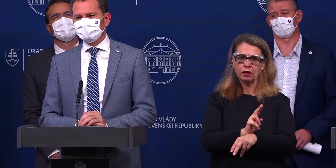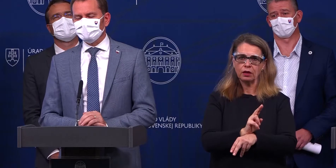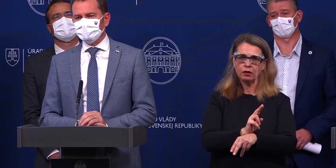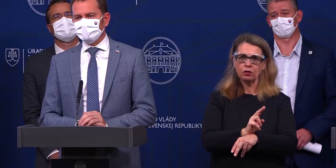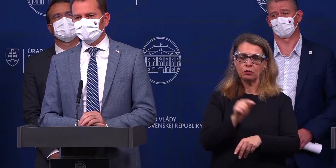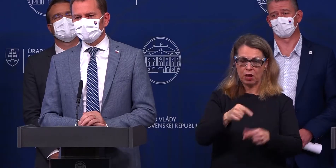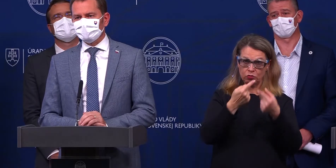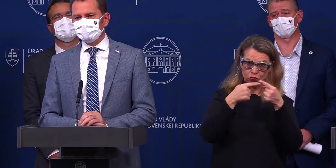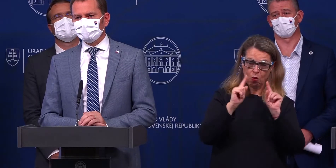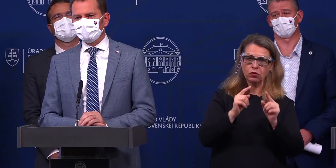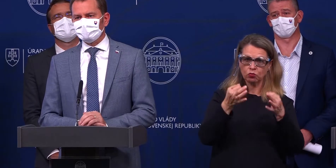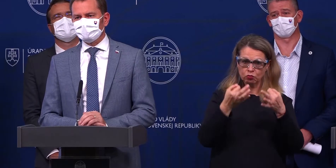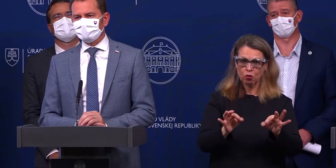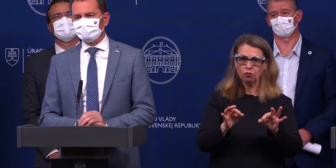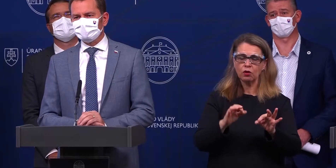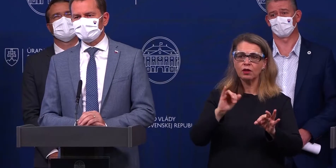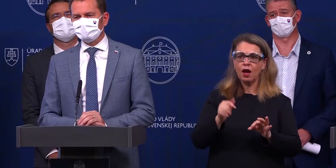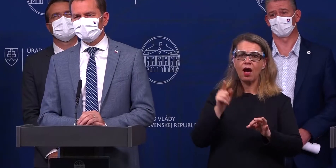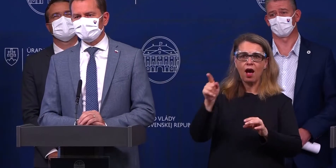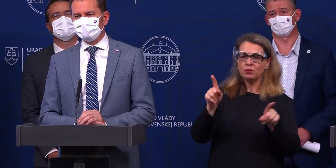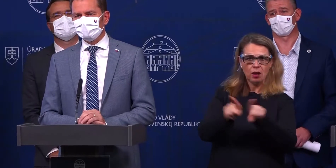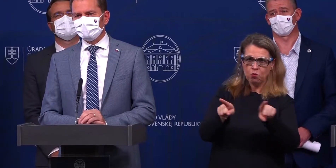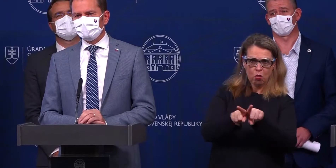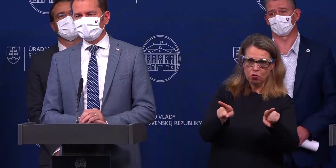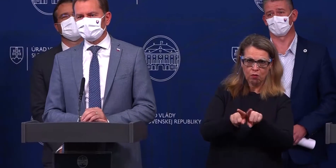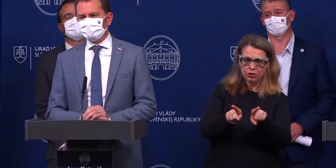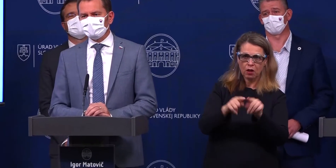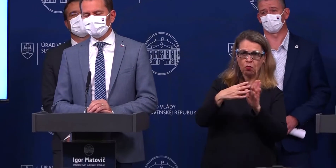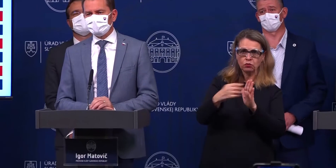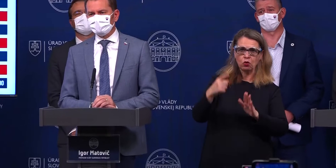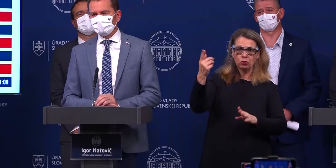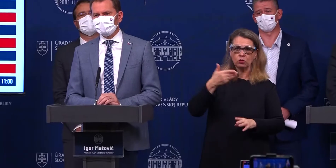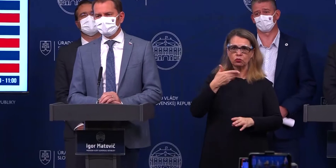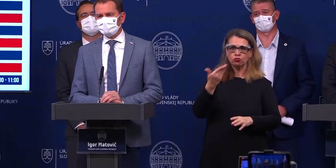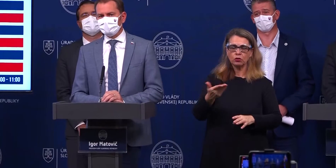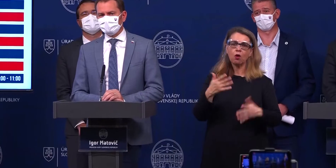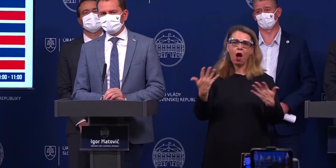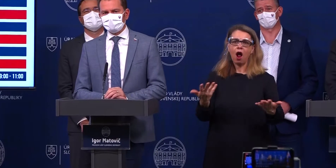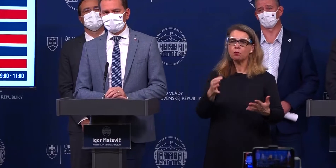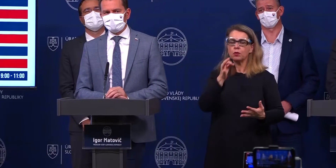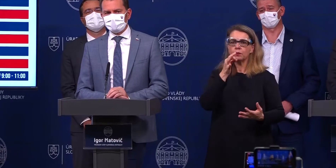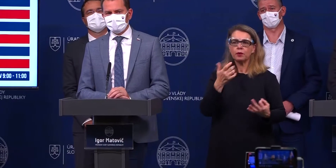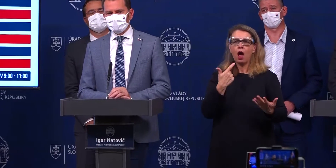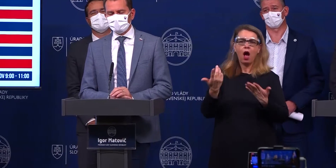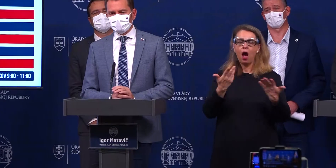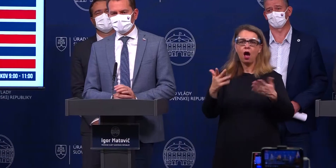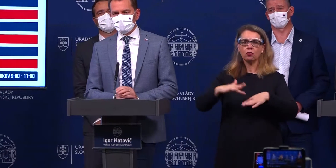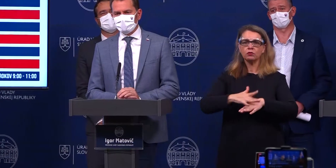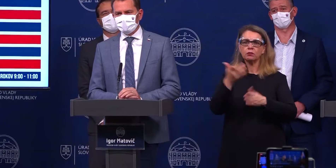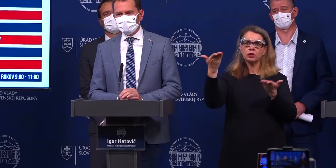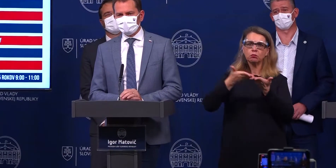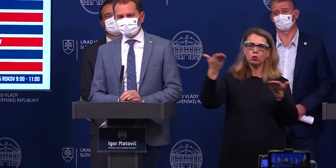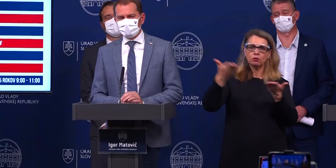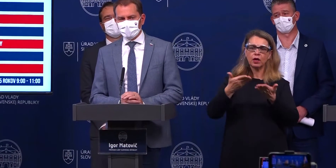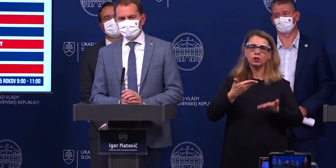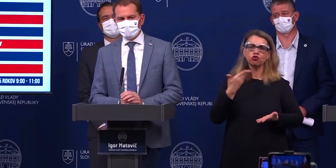Slovensku umožnit, aby ještě z té České cesty sešlo, pokud možno, nebo už tam nevidíte naději, nebo jak vnímáte to srovnání s